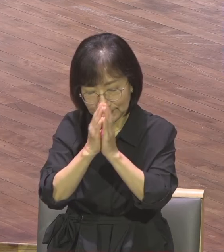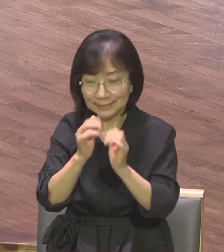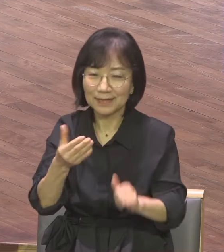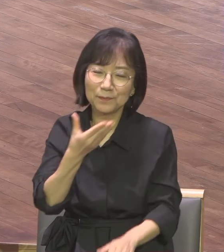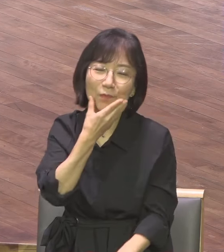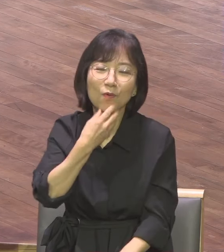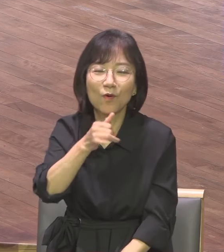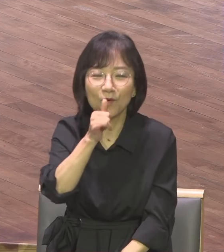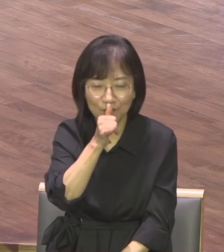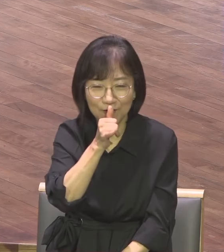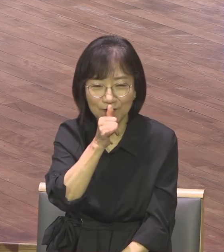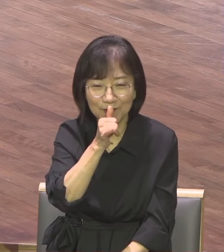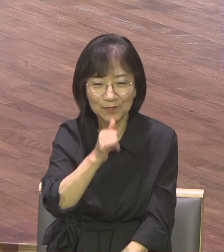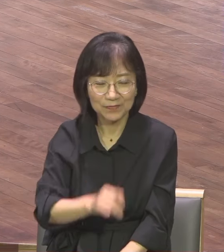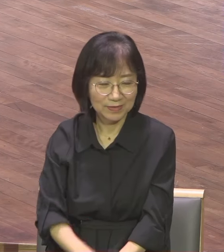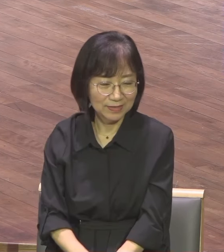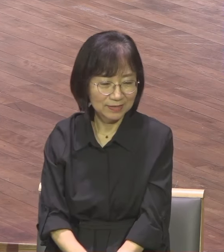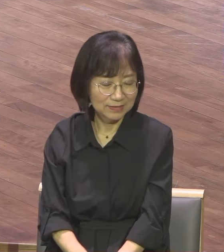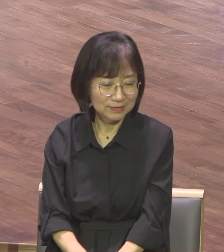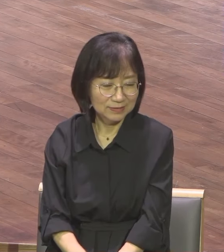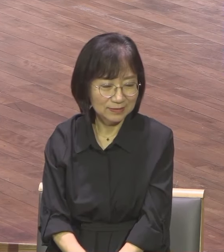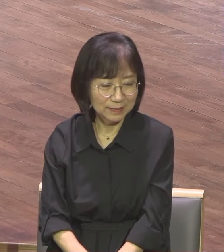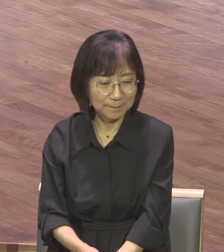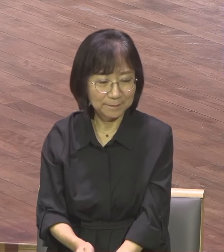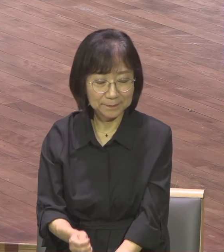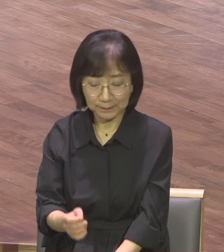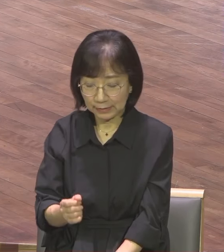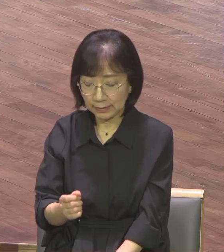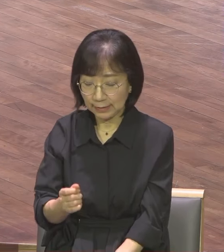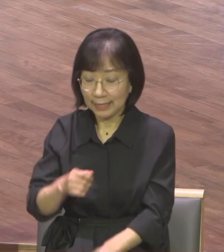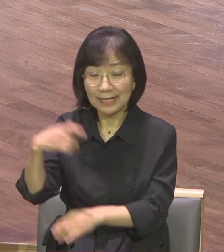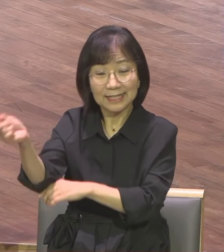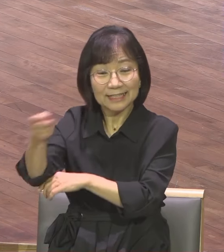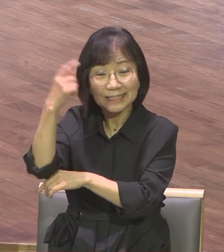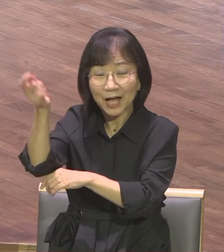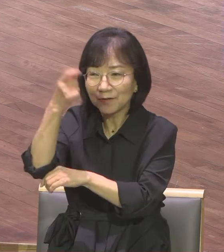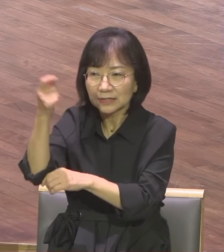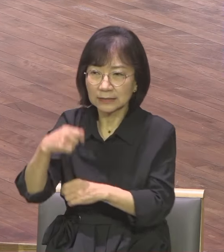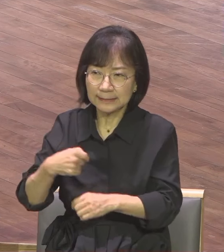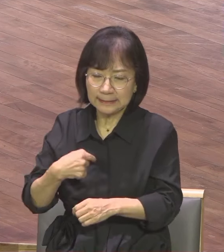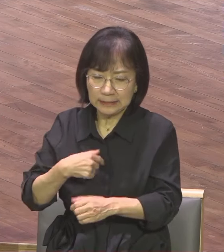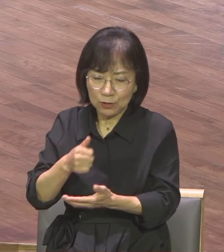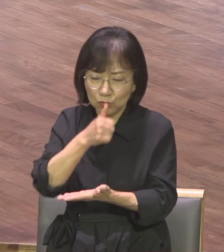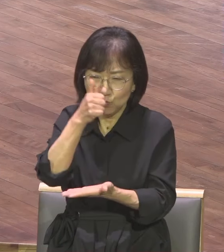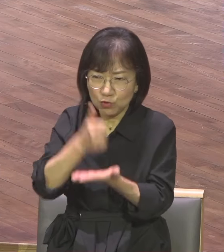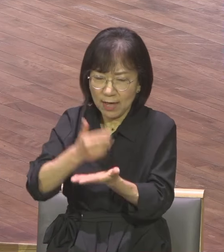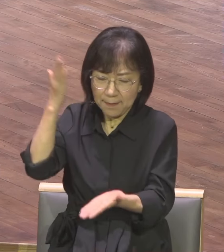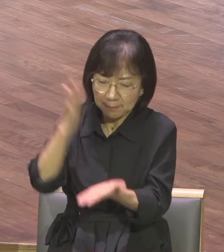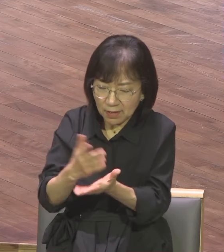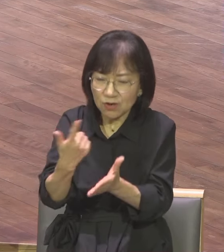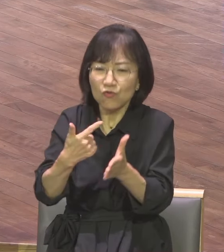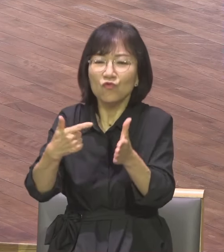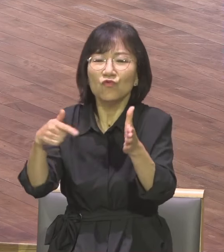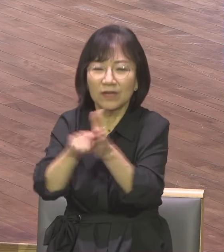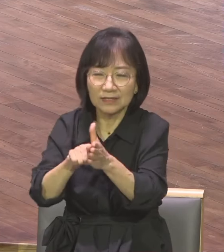다윗도 이렇게 하죠 내가 범죄하지 아니하게 해서 주의 말씀을 내 마음에 두었나이다